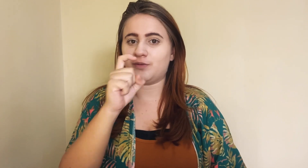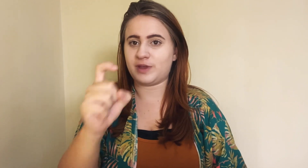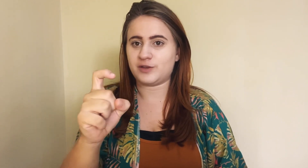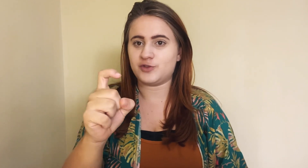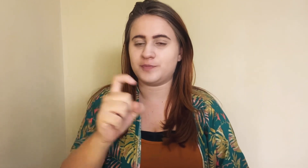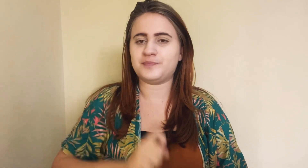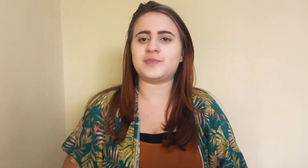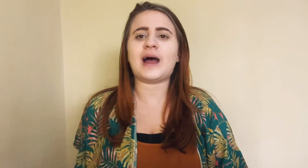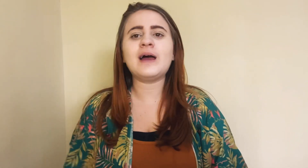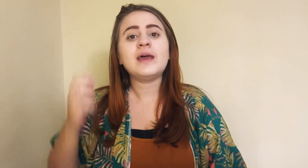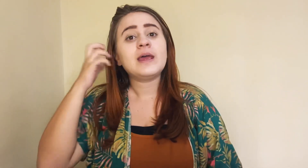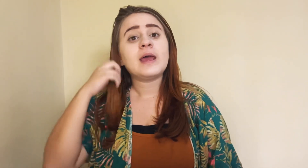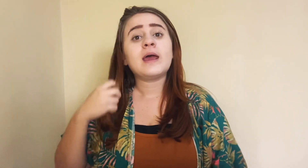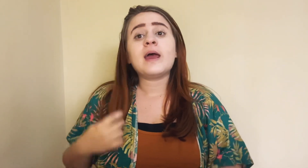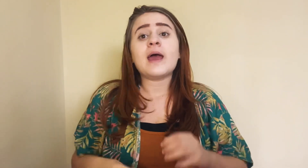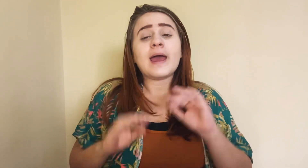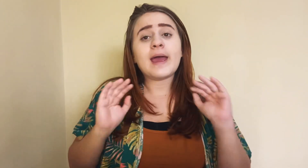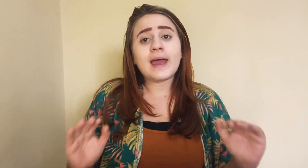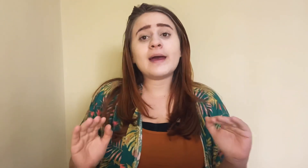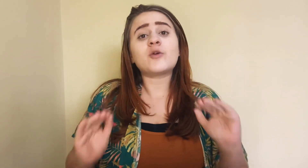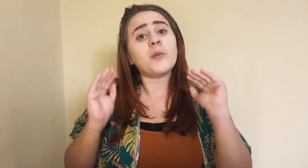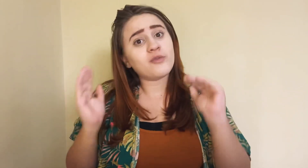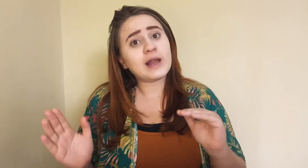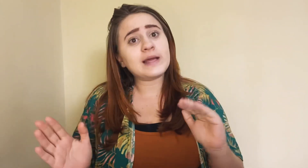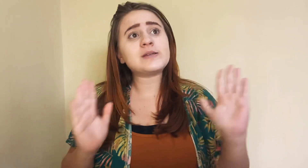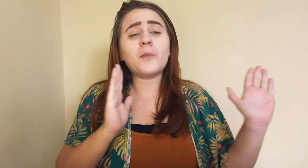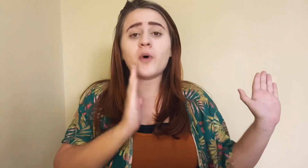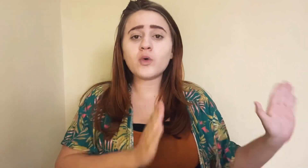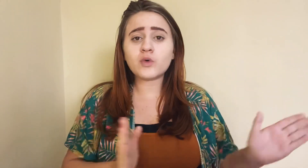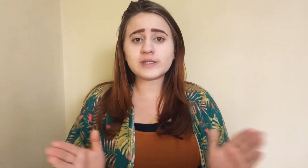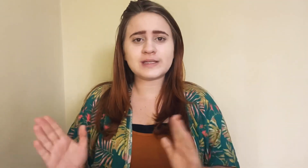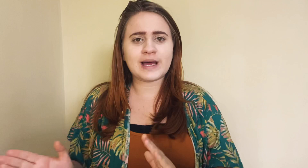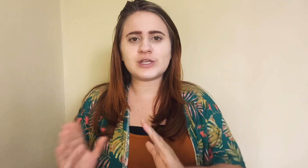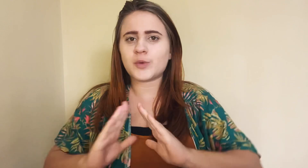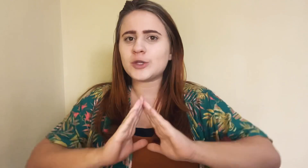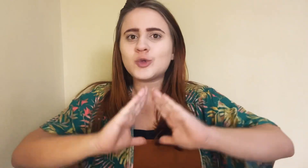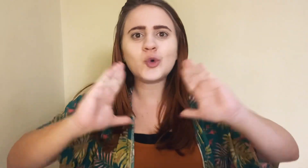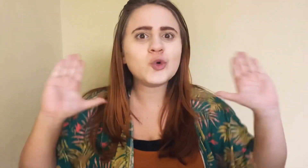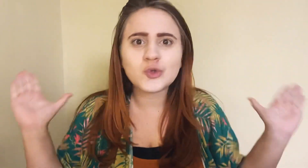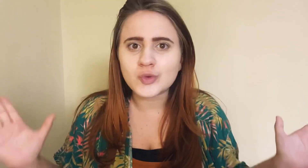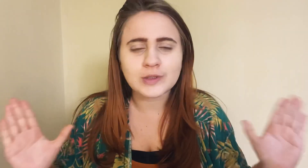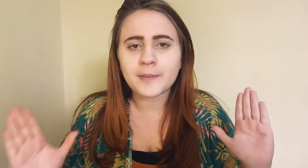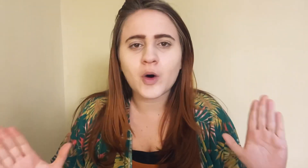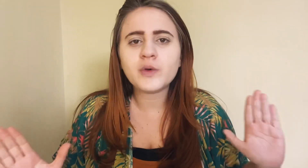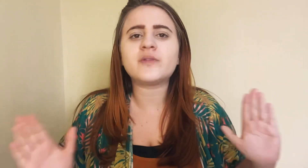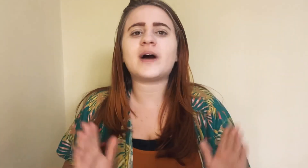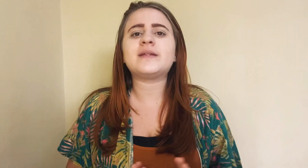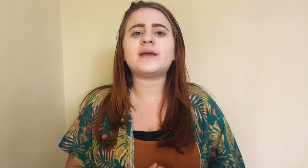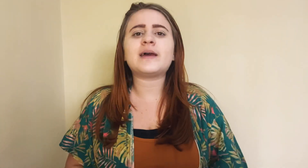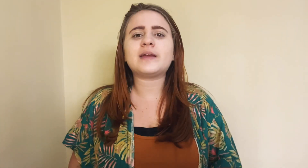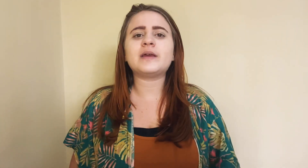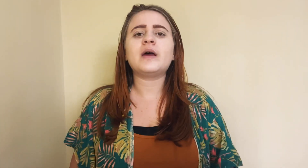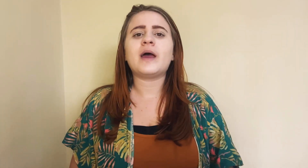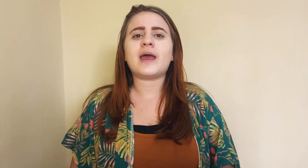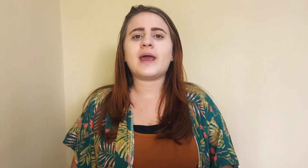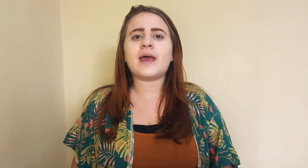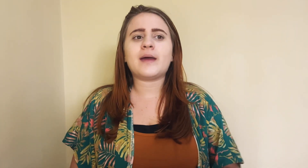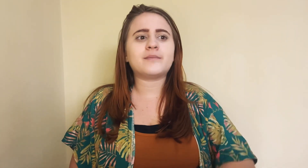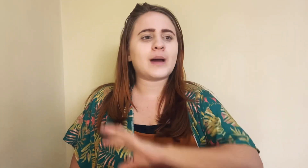Verde, tá? É, como eu falei, são poucos sinais. Não é tudo, tá bom? Que vai ter aí a